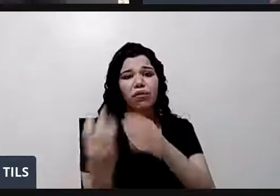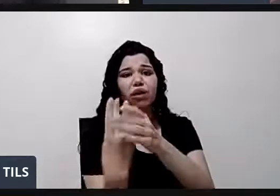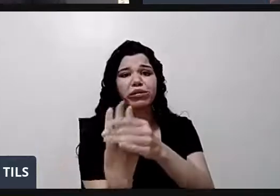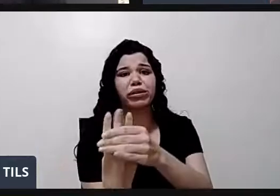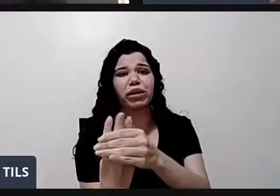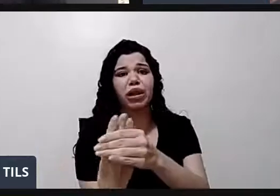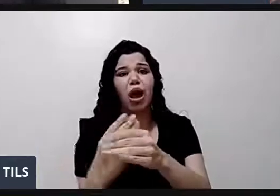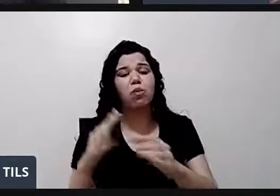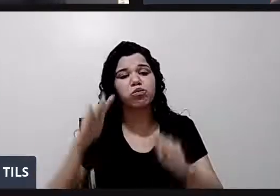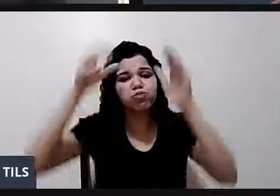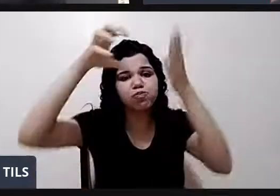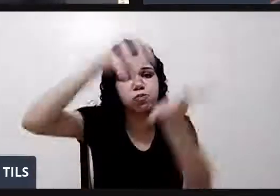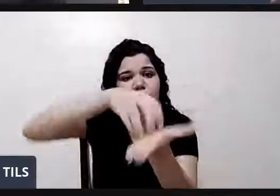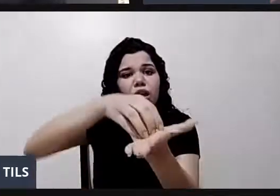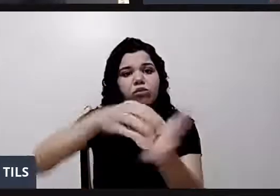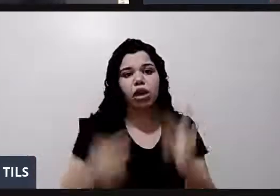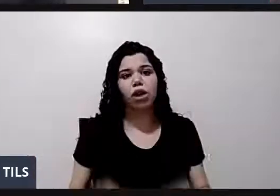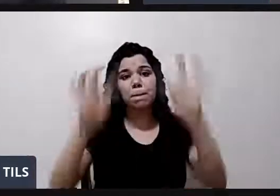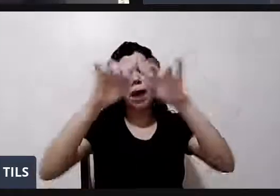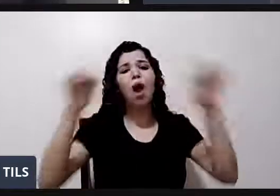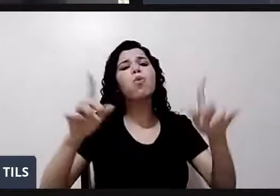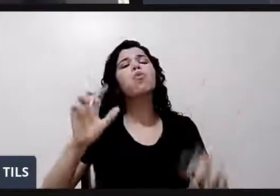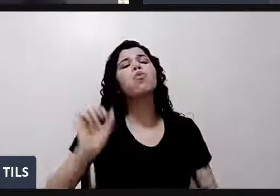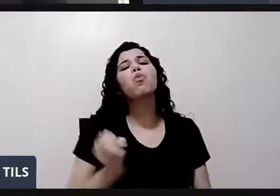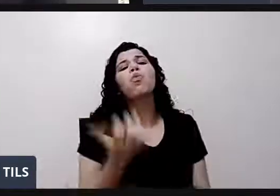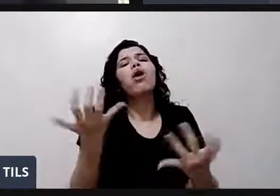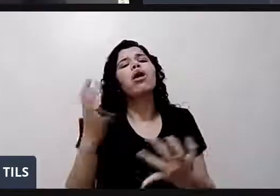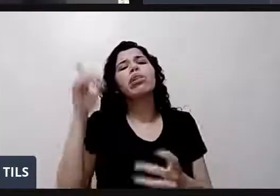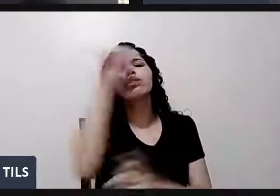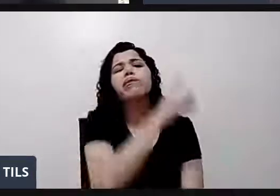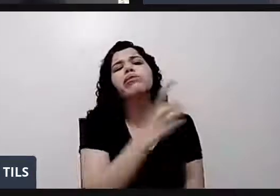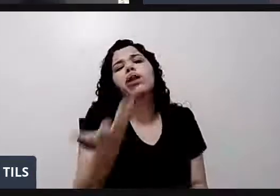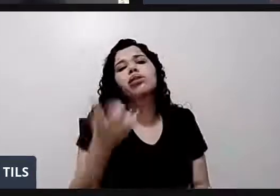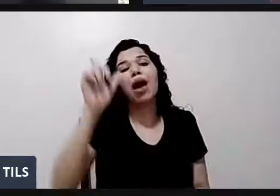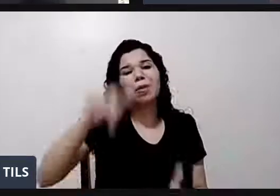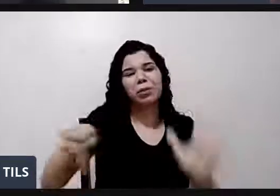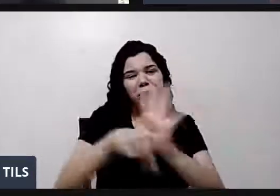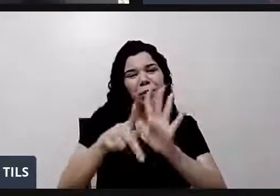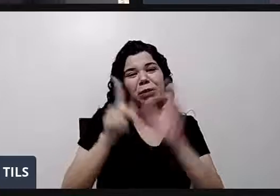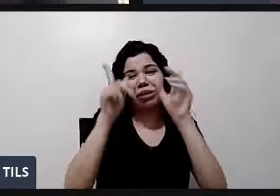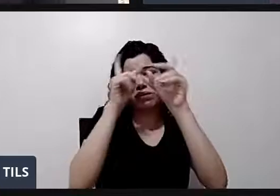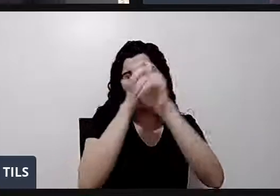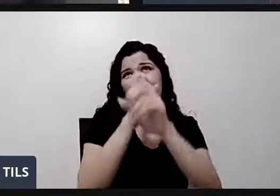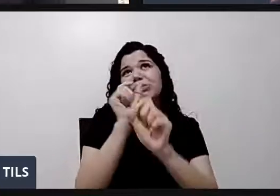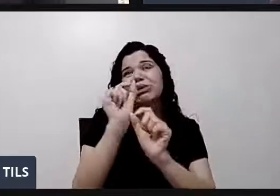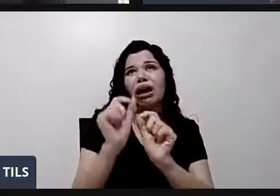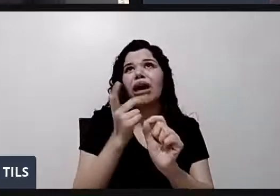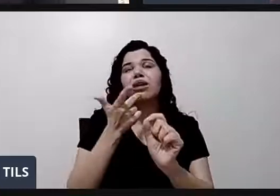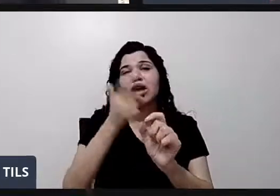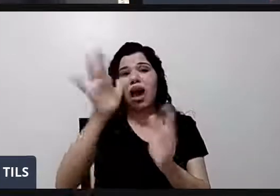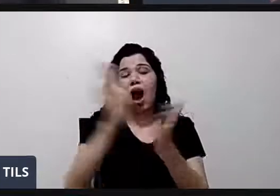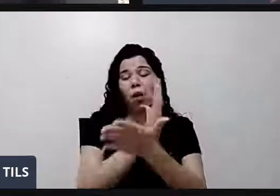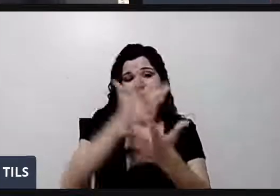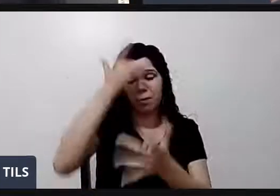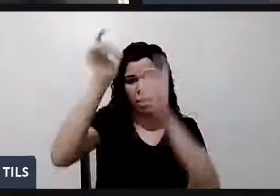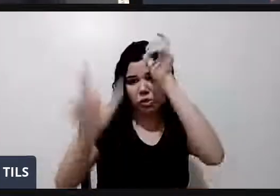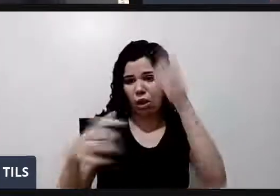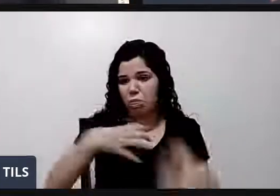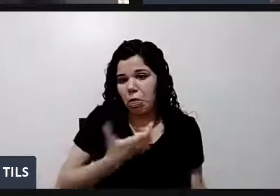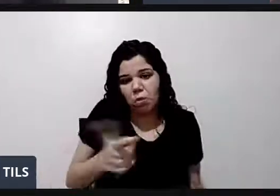motivo da dificuldade? É a dificuldade de dizer. É porque tem gente que não tem acessibilidade. Não é. Esse é um